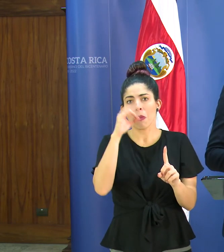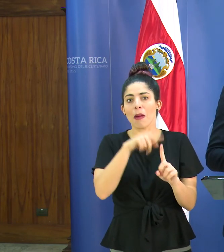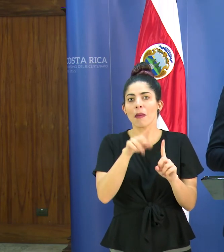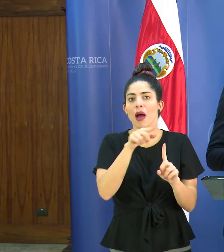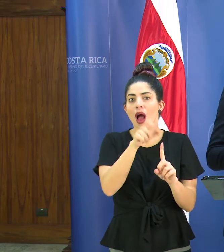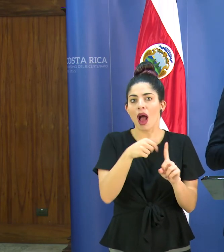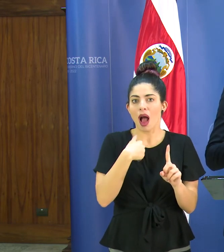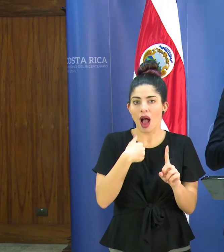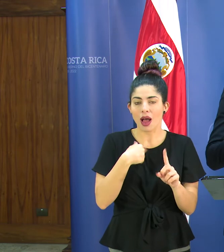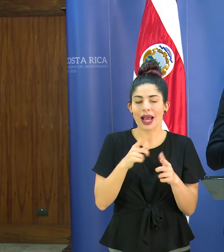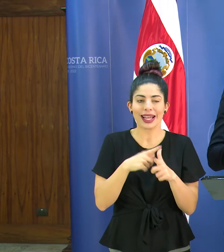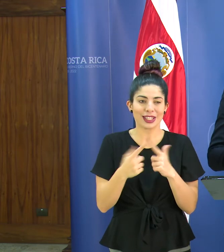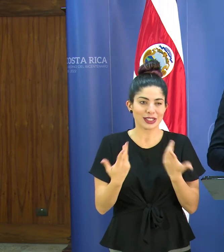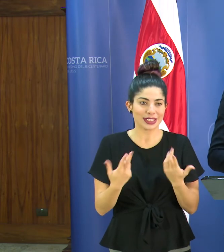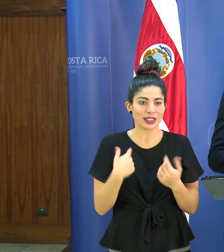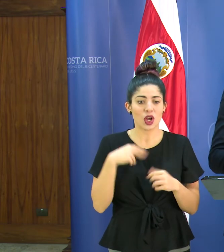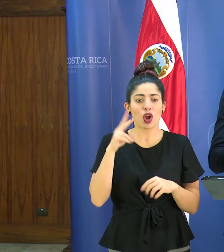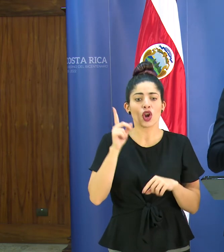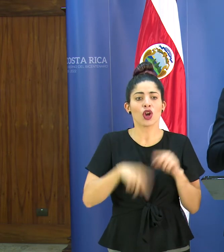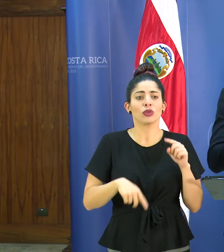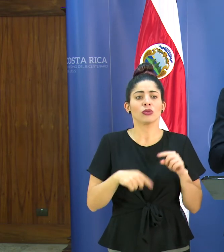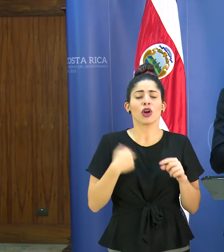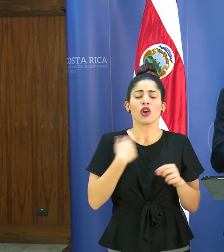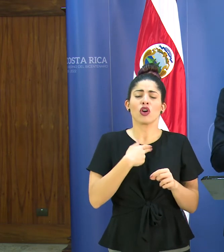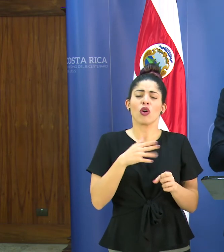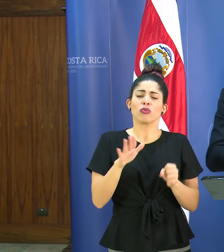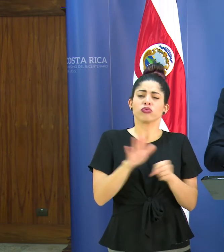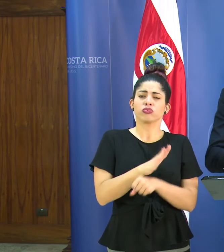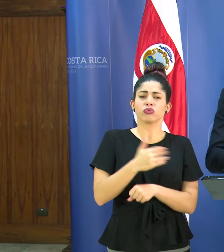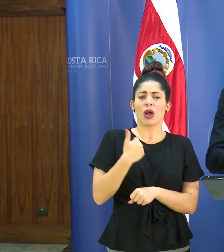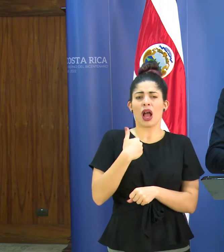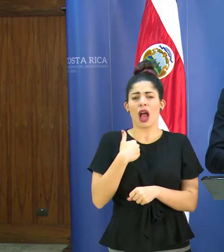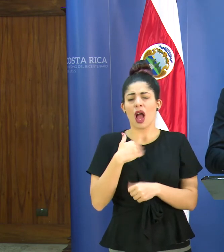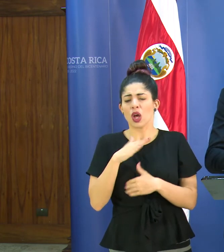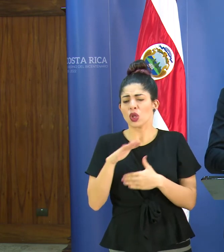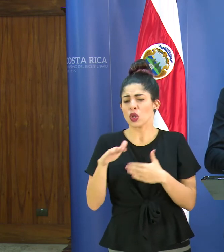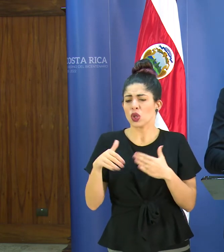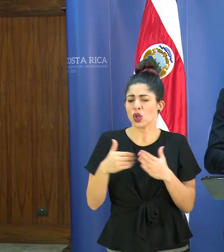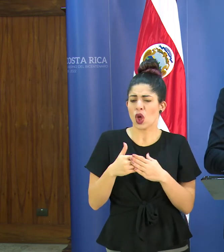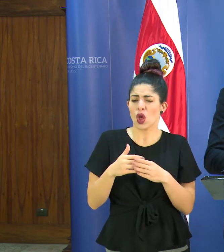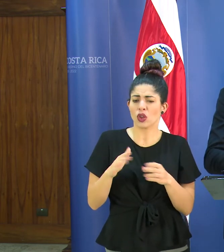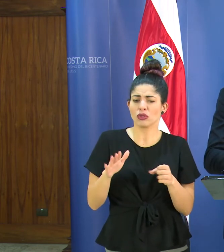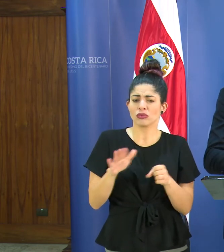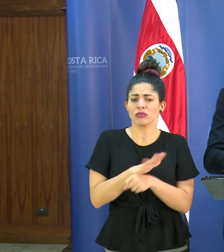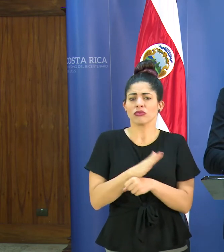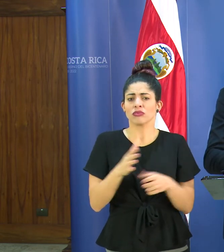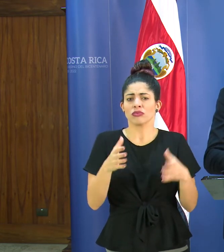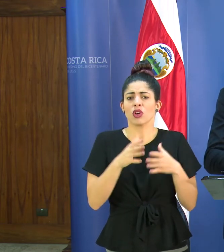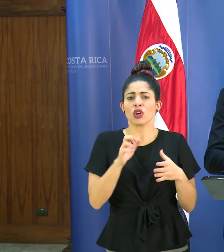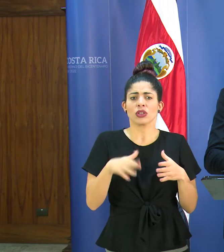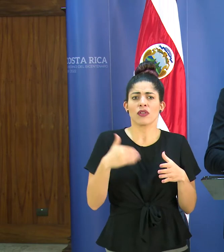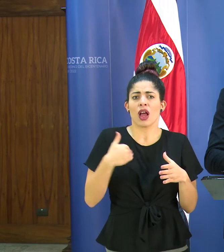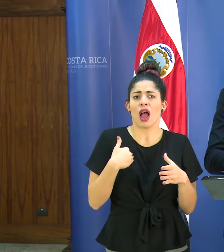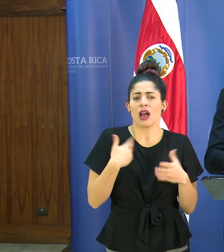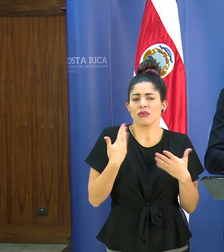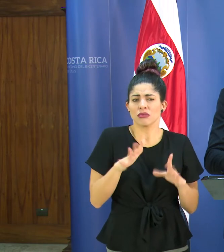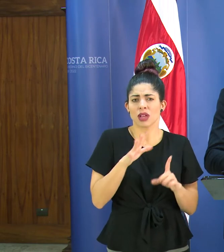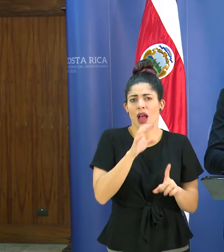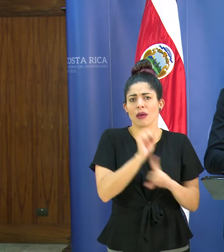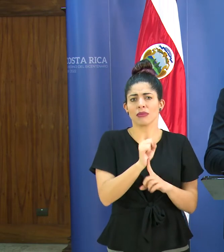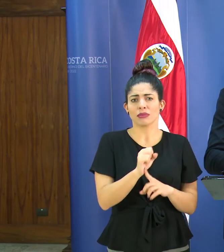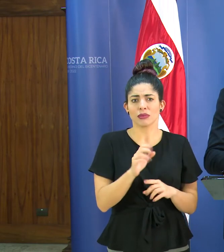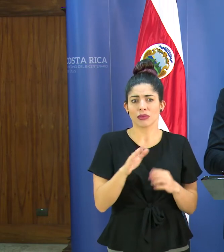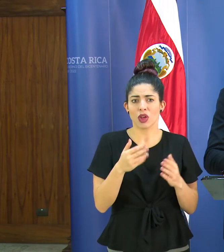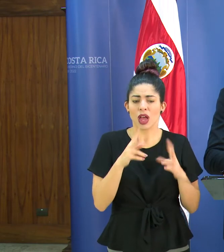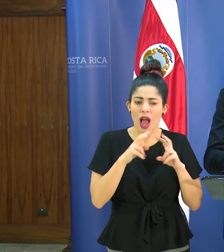podemos ser completamente absolutos y decir que tenemos todos los casos que eventualmente están en Costa Rica identificados